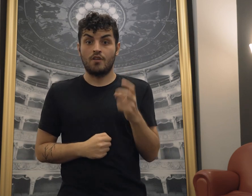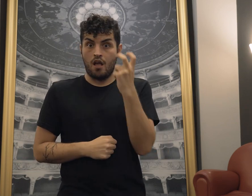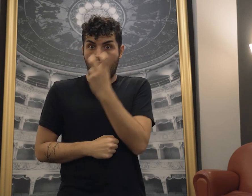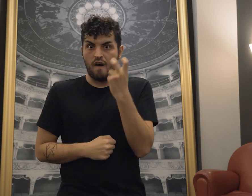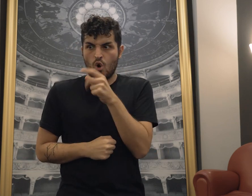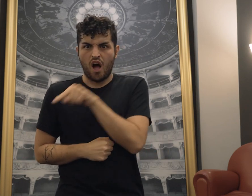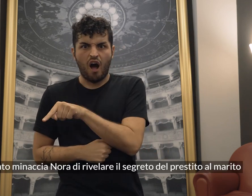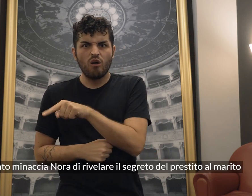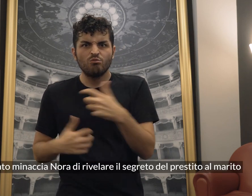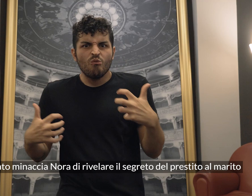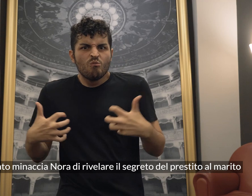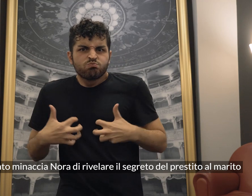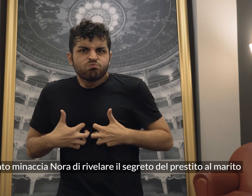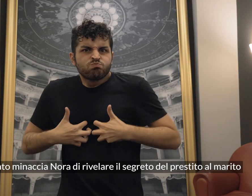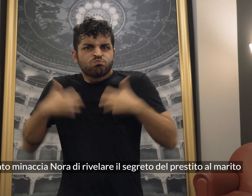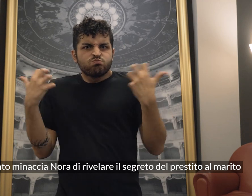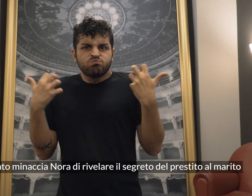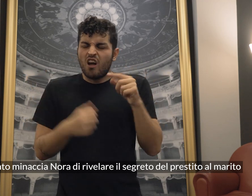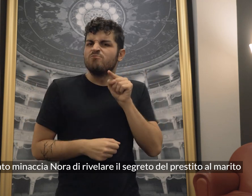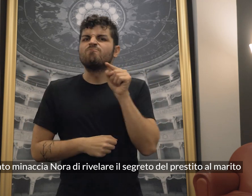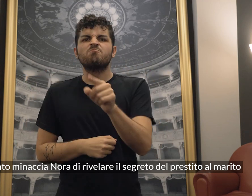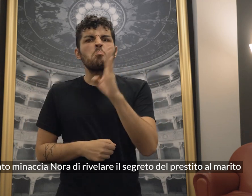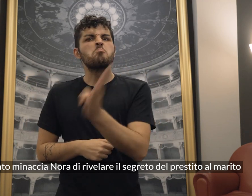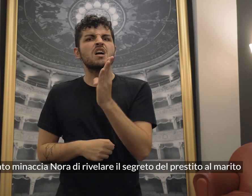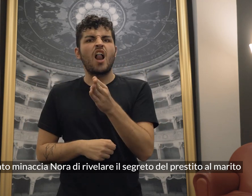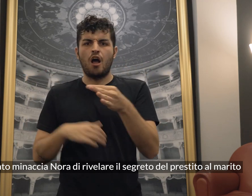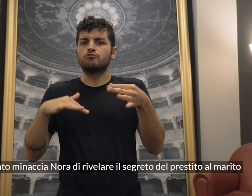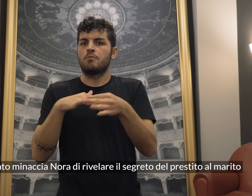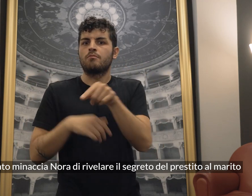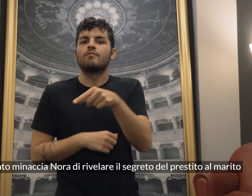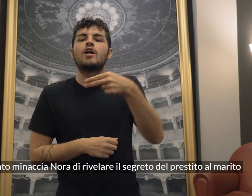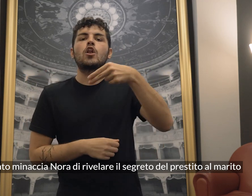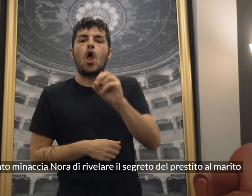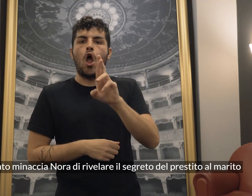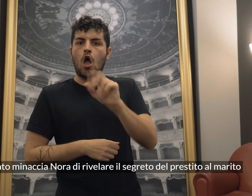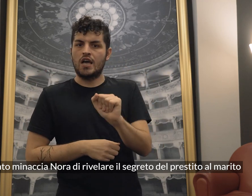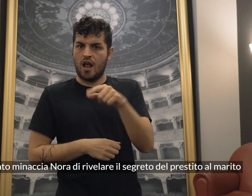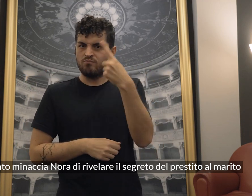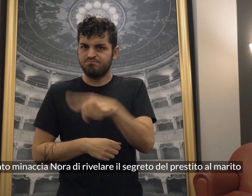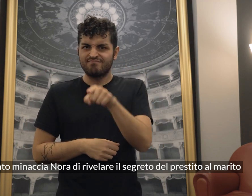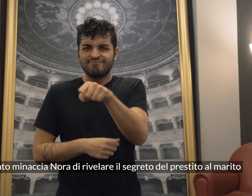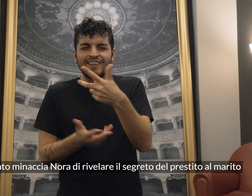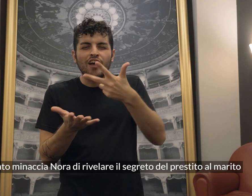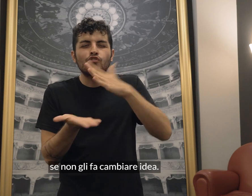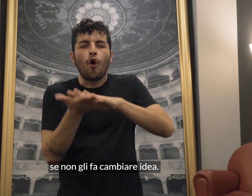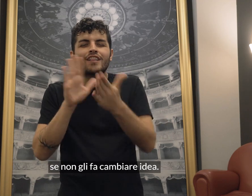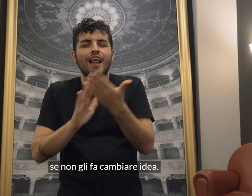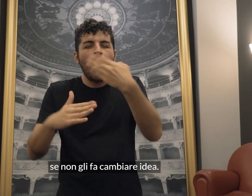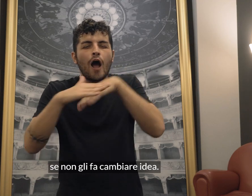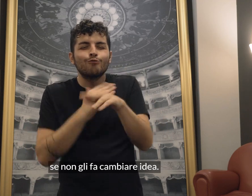L'avvocato minaccia Nora di rivelare il segreto del prestito al marito, se non gli fa